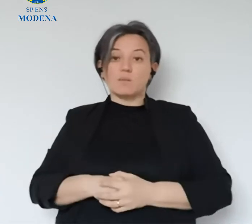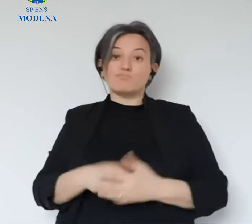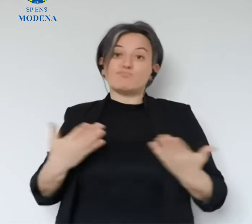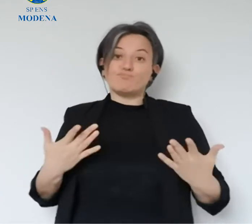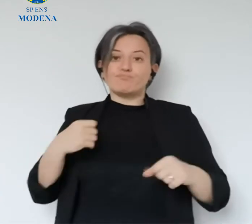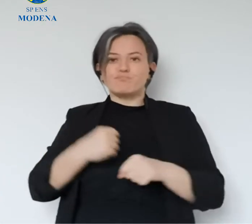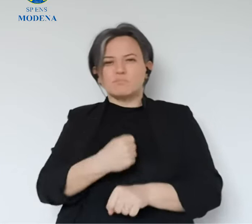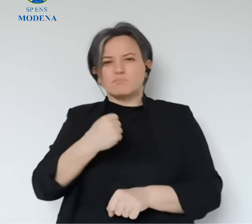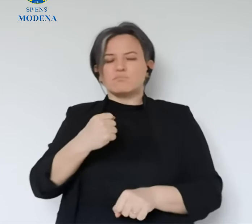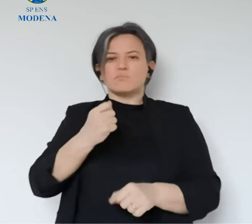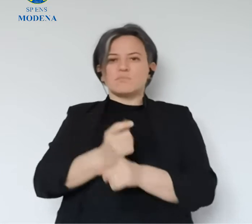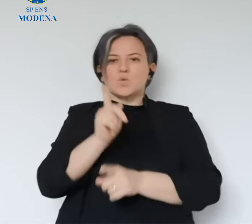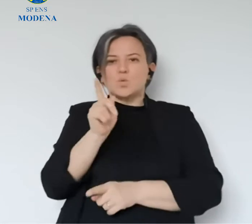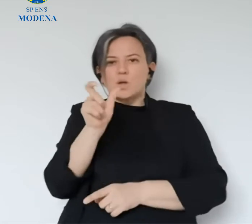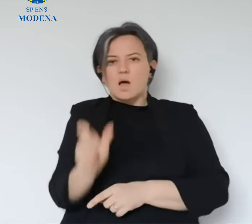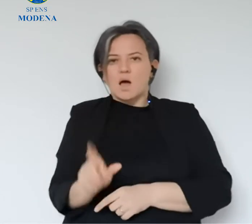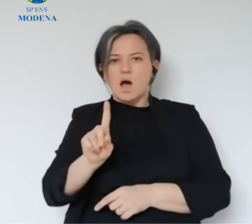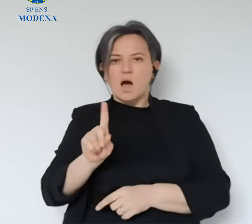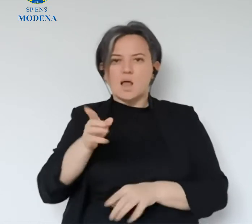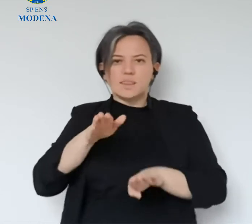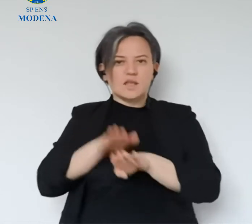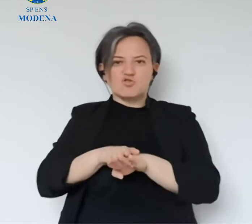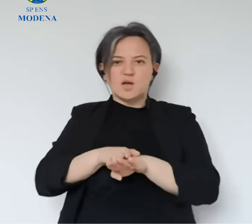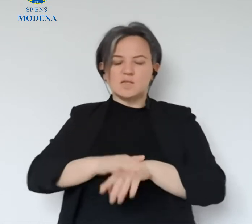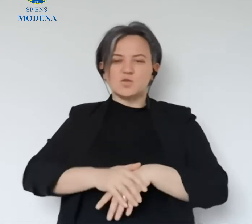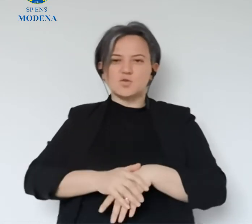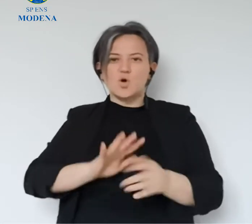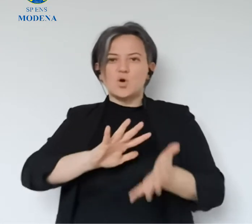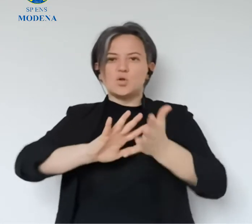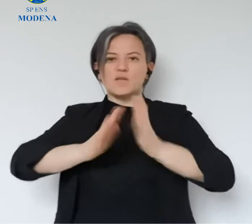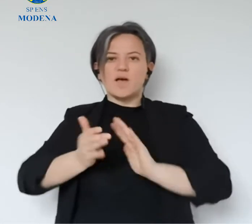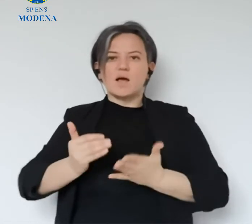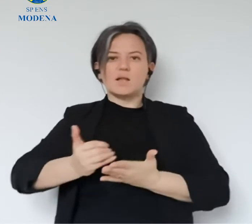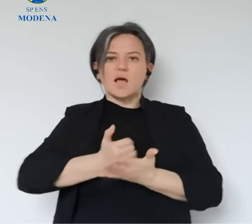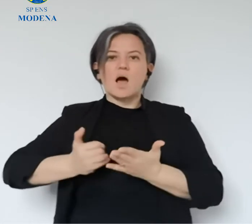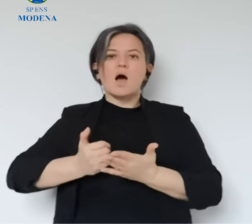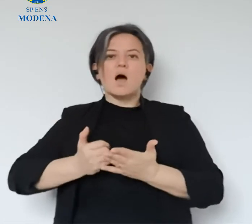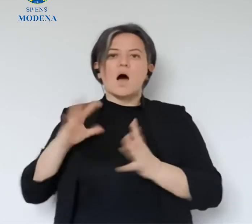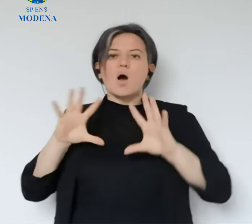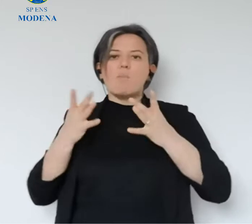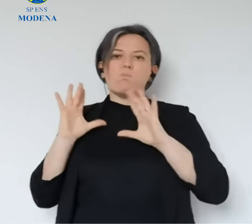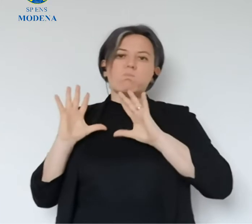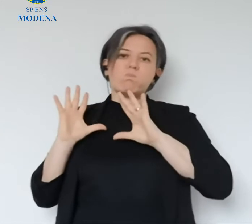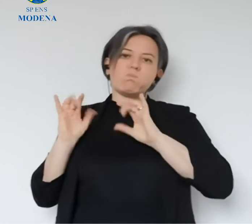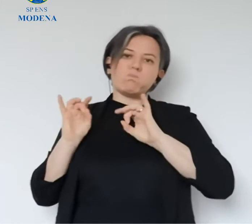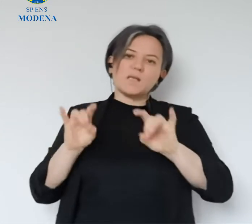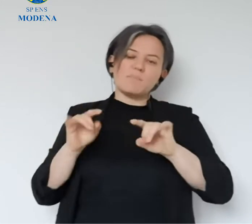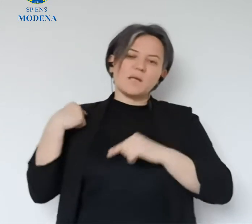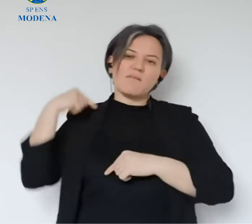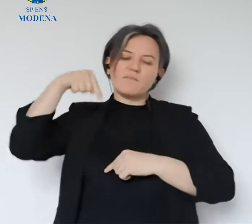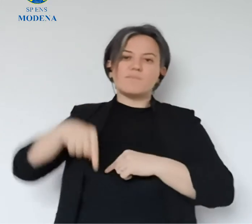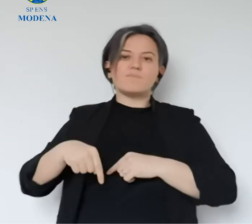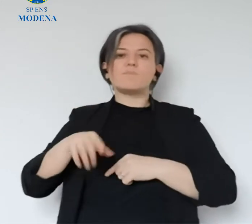436 casi di positività e purtroppo dobbiamo registrare un decesso che ci porta a